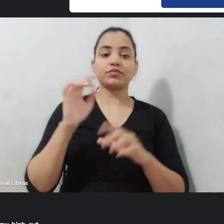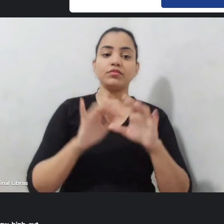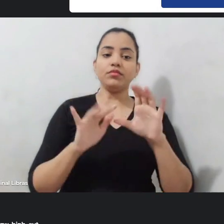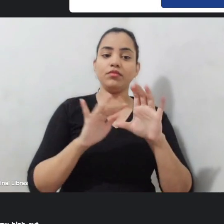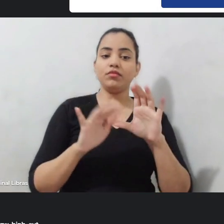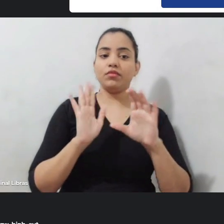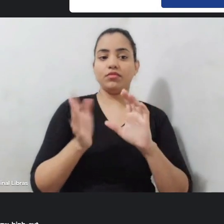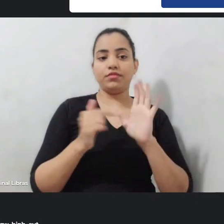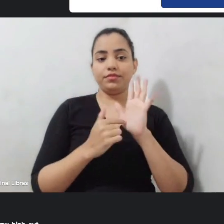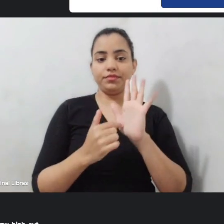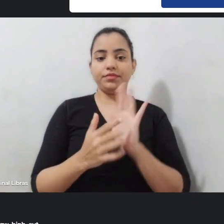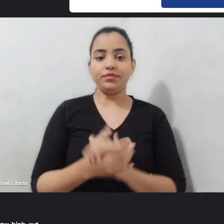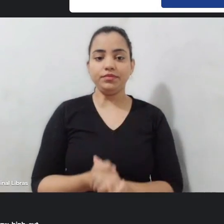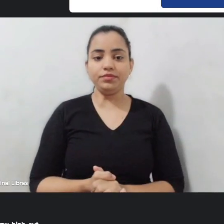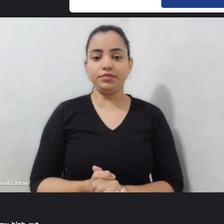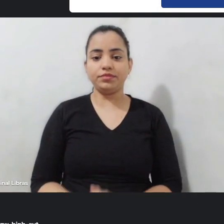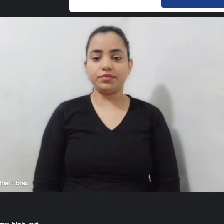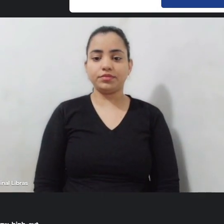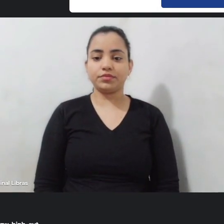a gente vai compartilhar novamente.